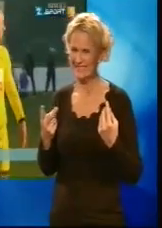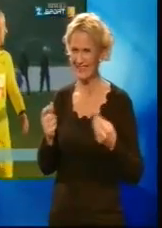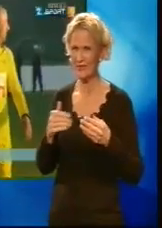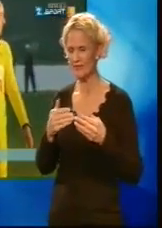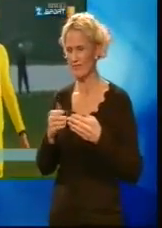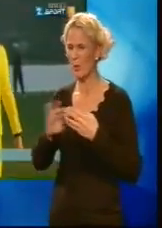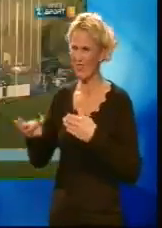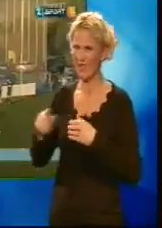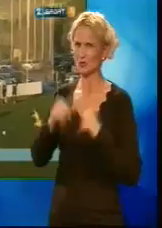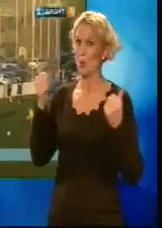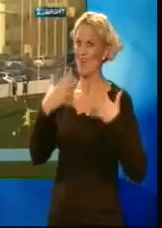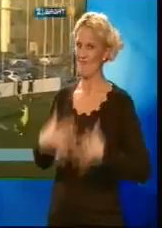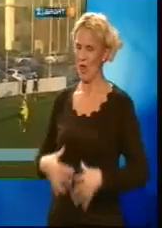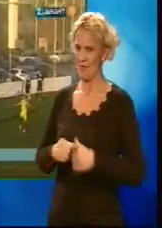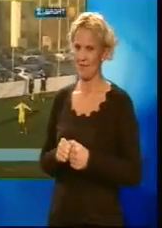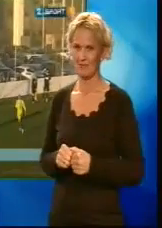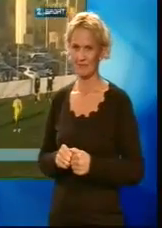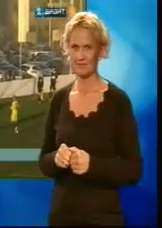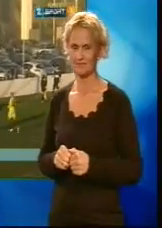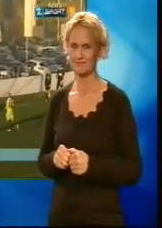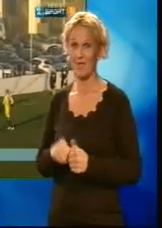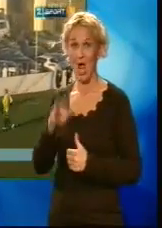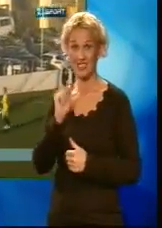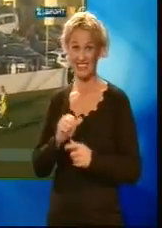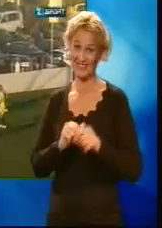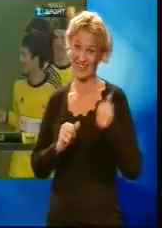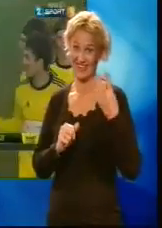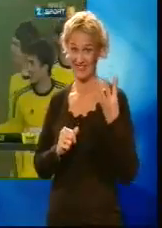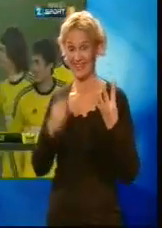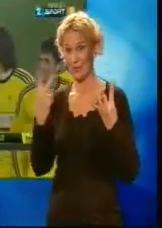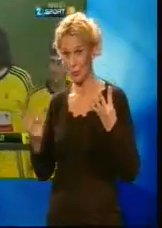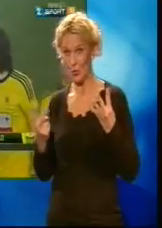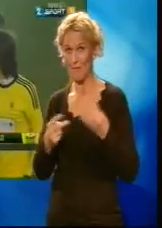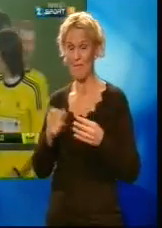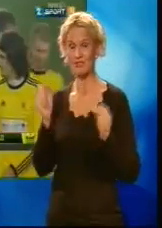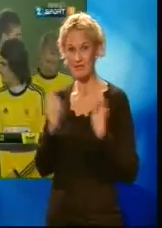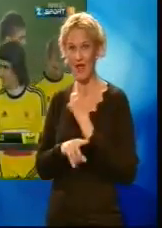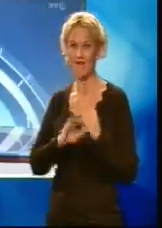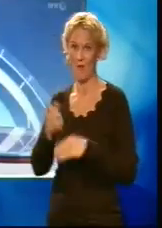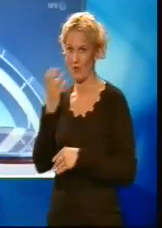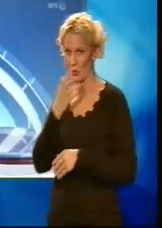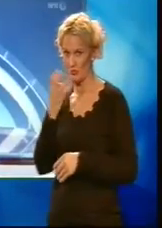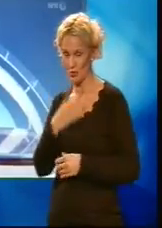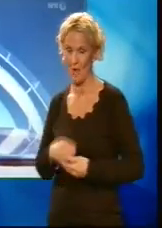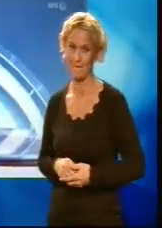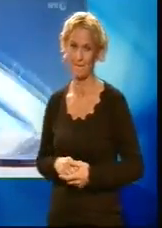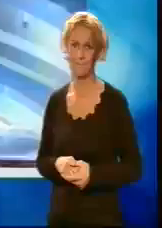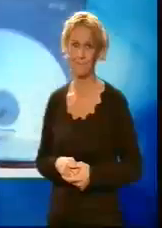Roberto Carlos velger kraft. Anshis vinner 4-2 på straffe over Tromsø. De danske